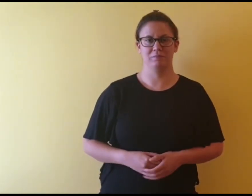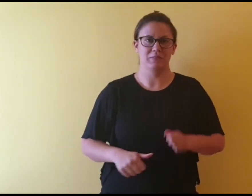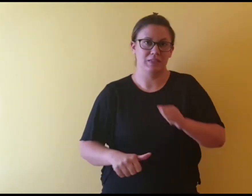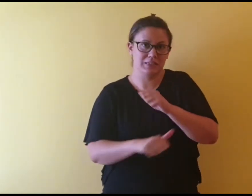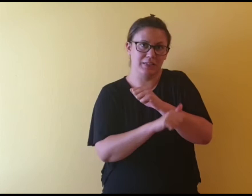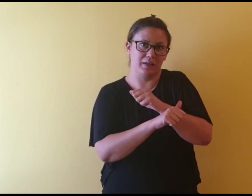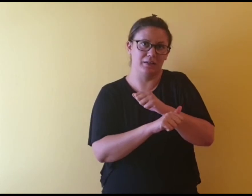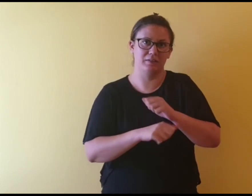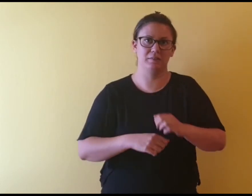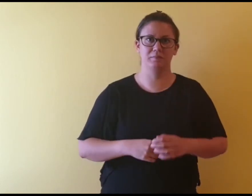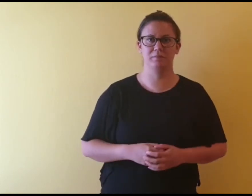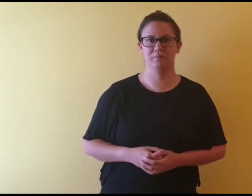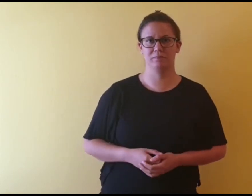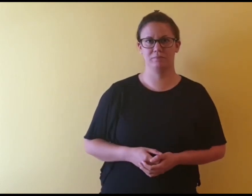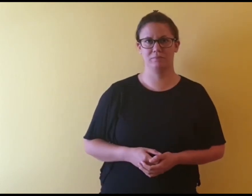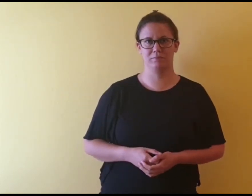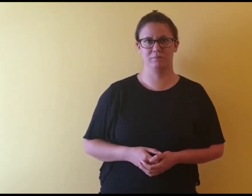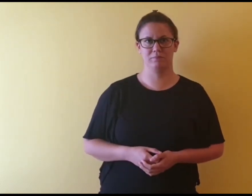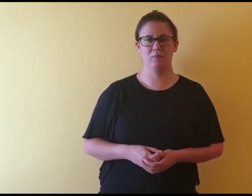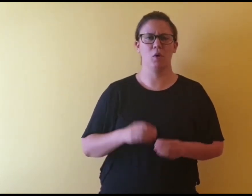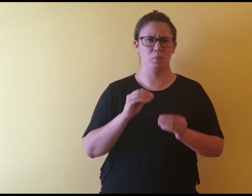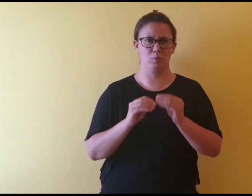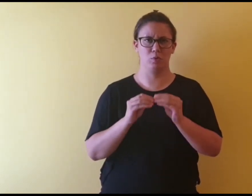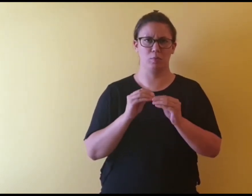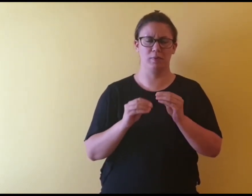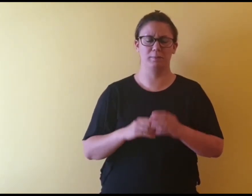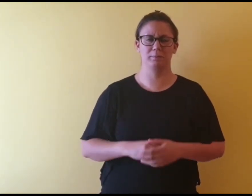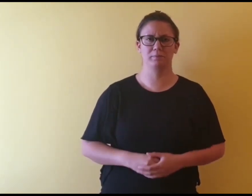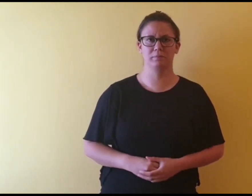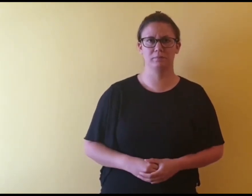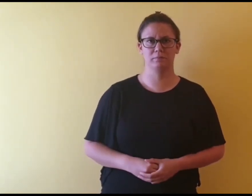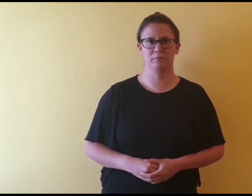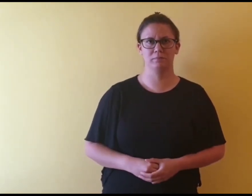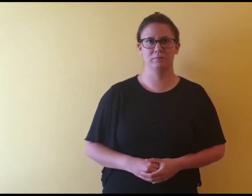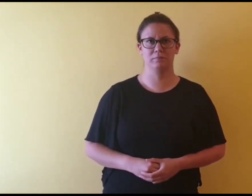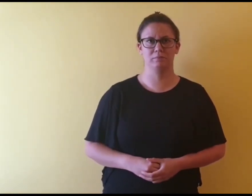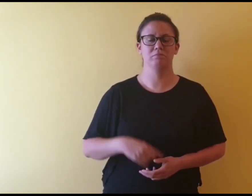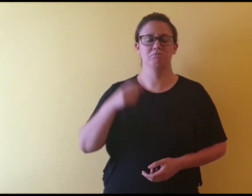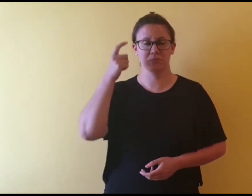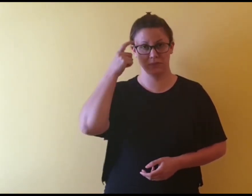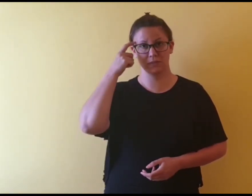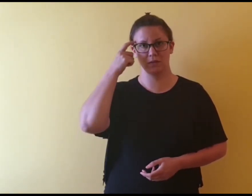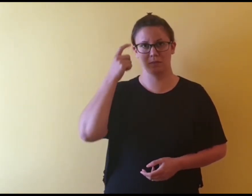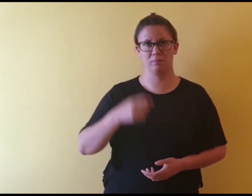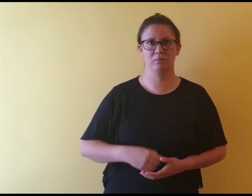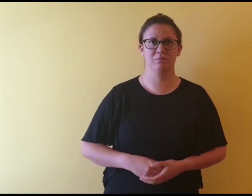Sakriti. Problem. Znati.